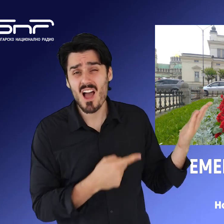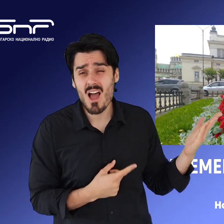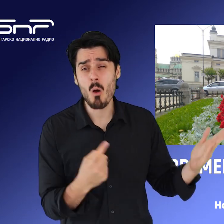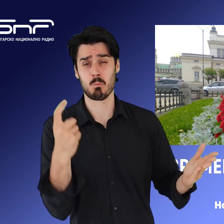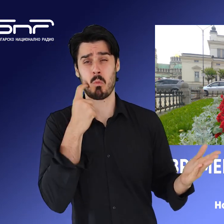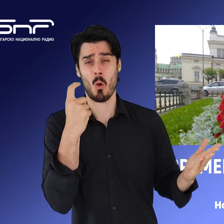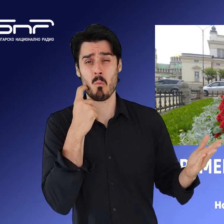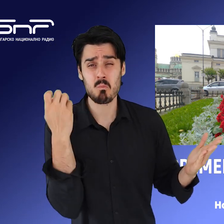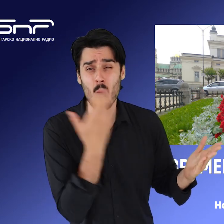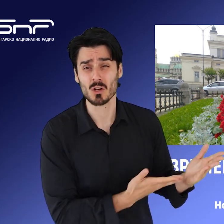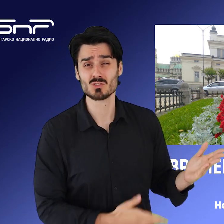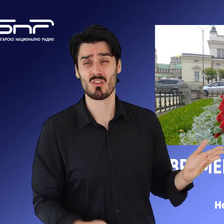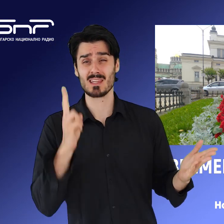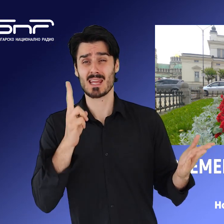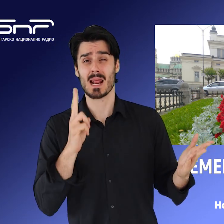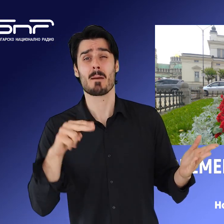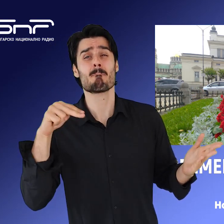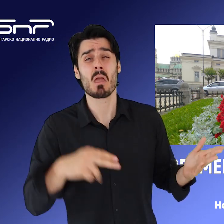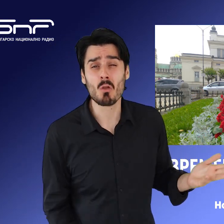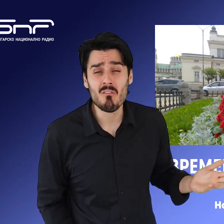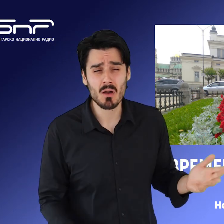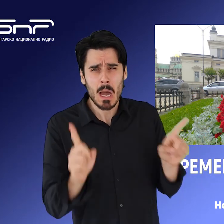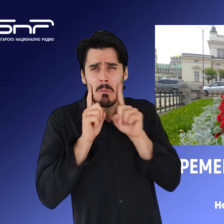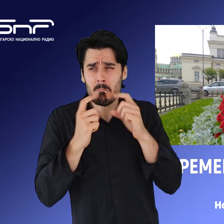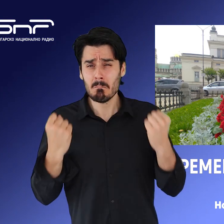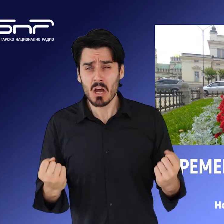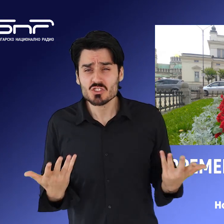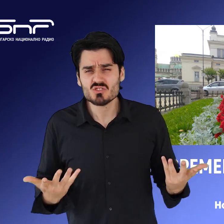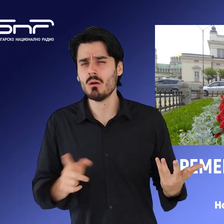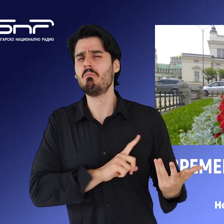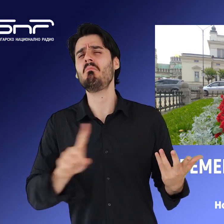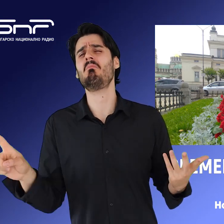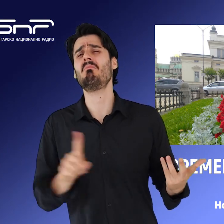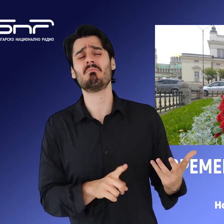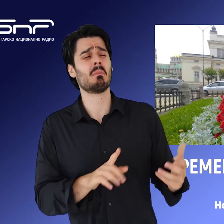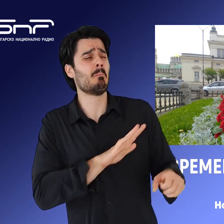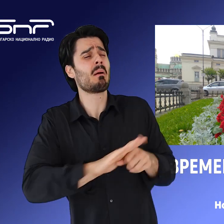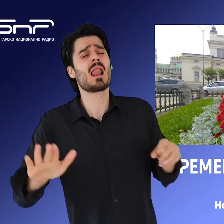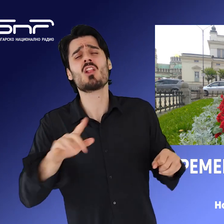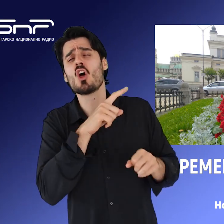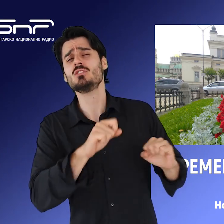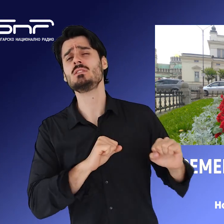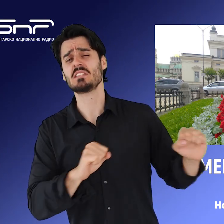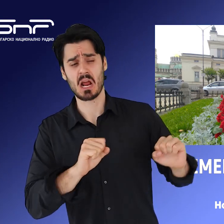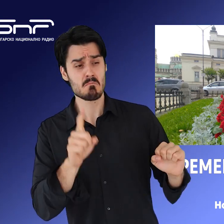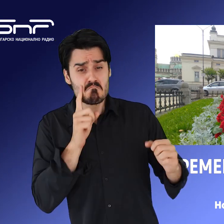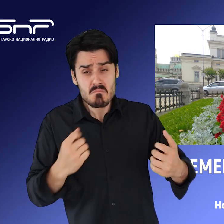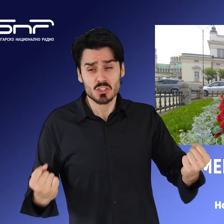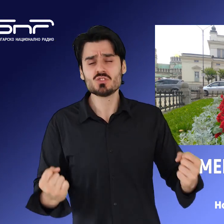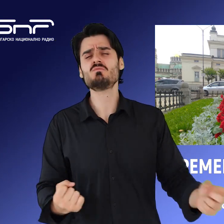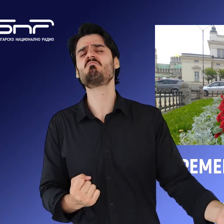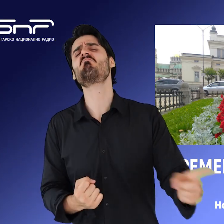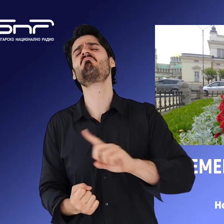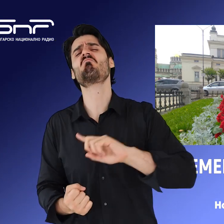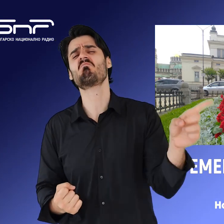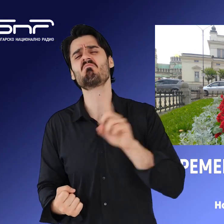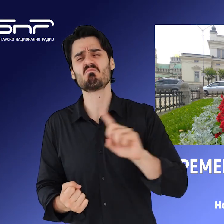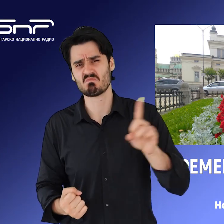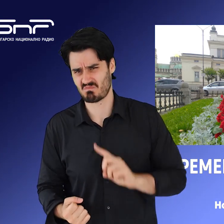това искане и Бойко Борисов и Кирил Петков доказа, че са абсолютни страхливци. Не са мъже в душевен смисъл. Според